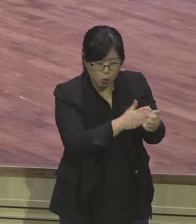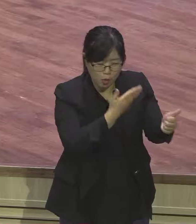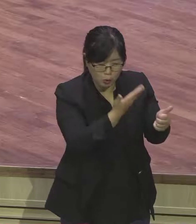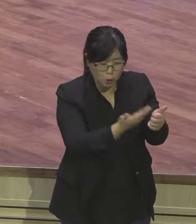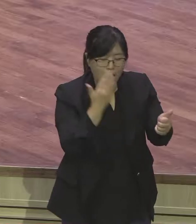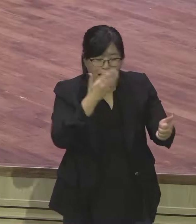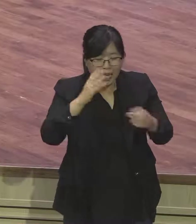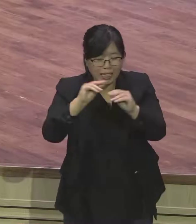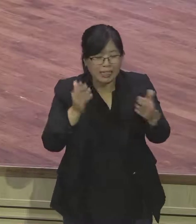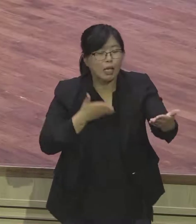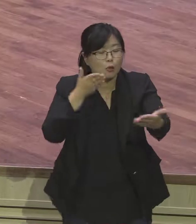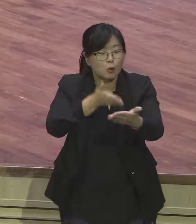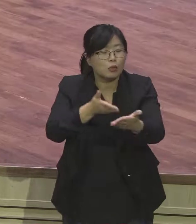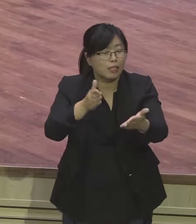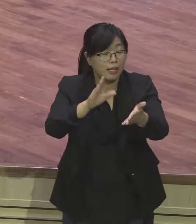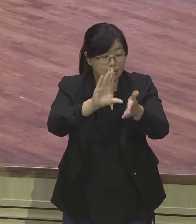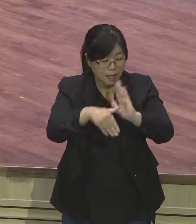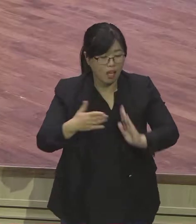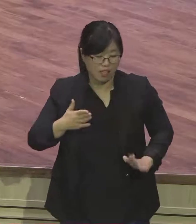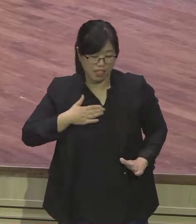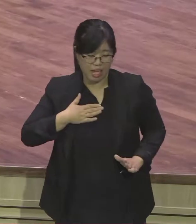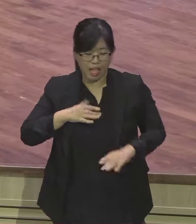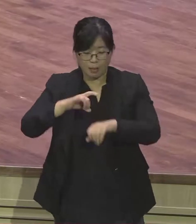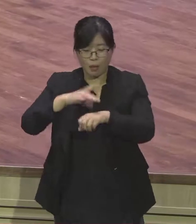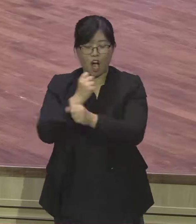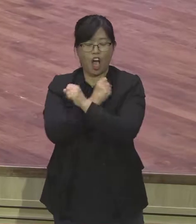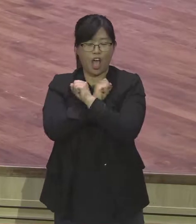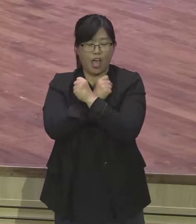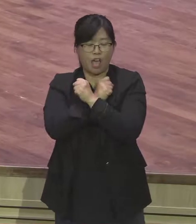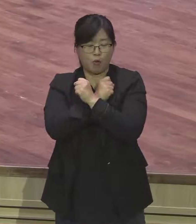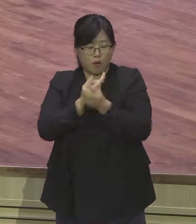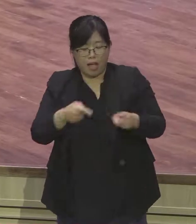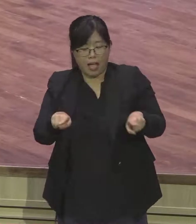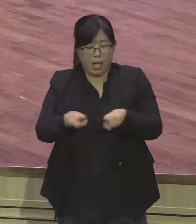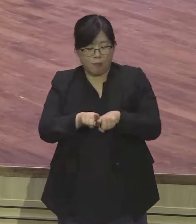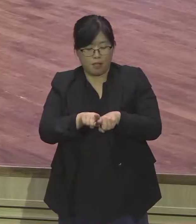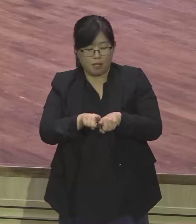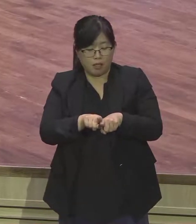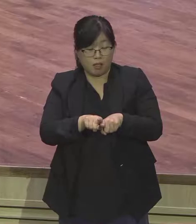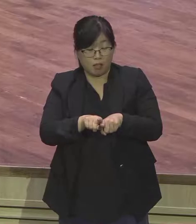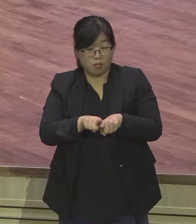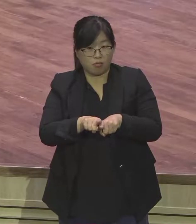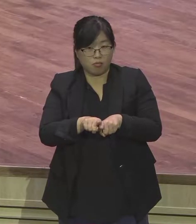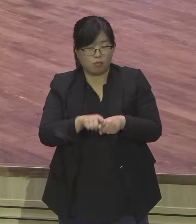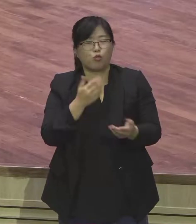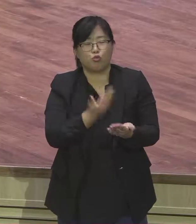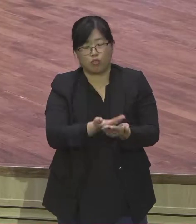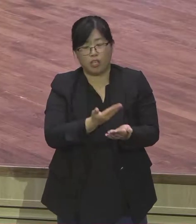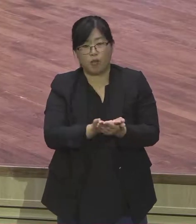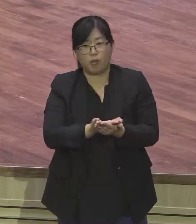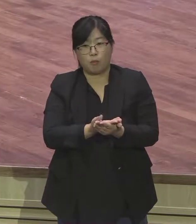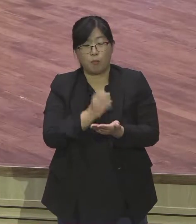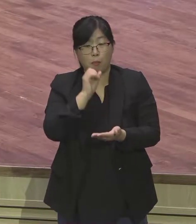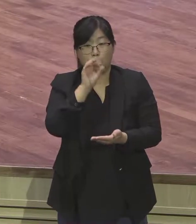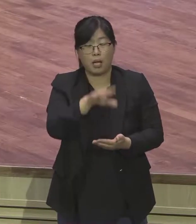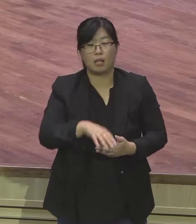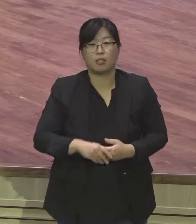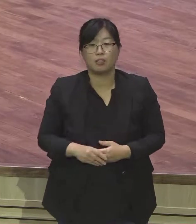하라 하였더라 요셉이 자신의 형들에게 유언하는 장면입니다 그러니까 형들보다 먼저 죽게